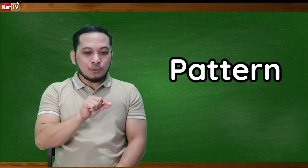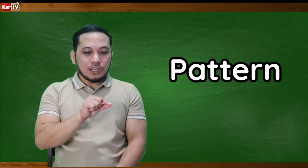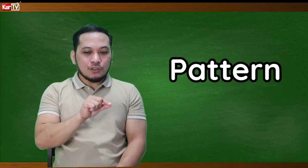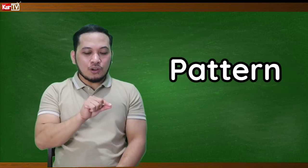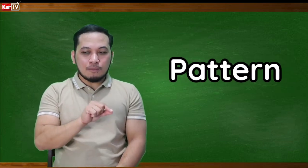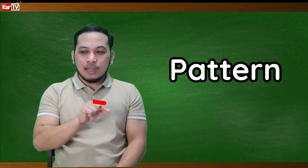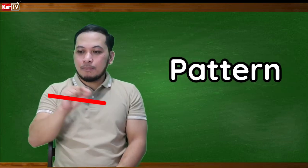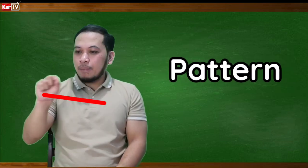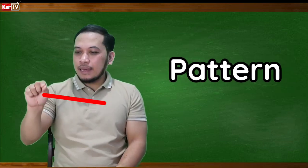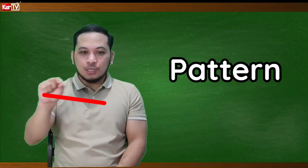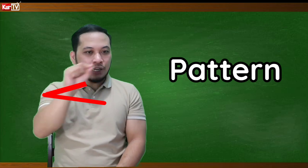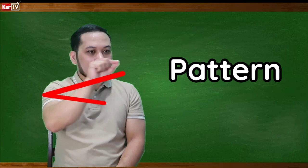po yung inyong kamay. Pattern.